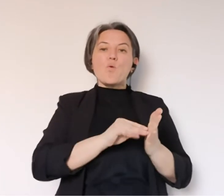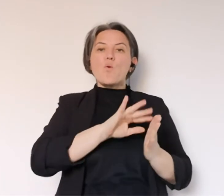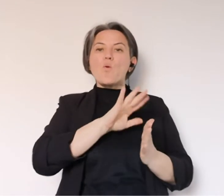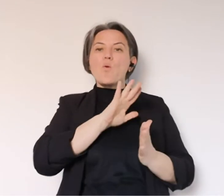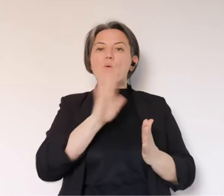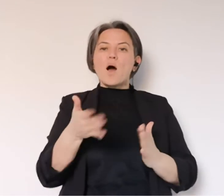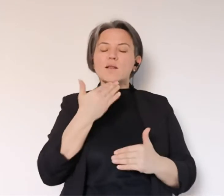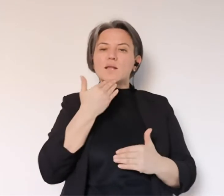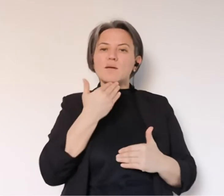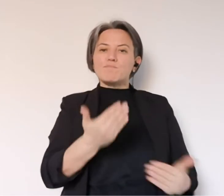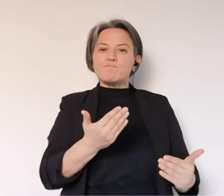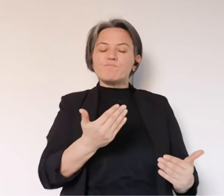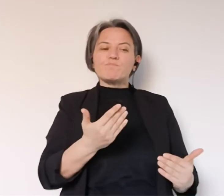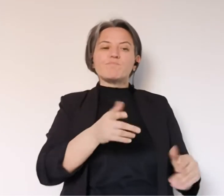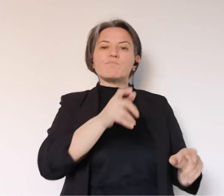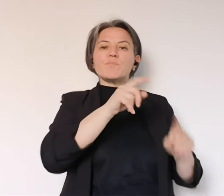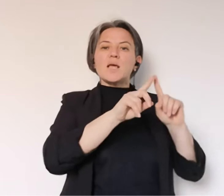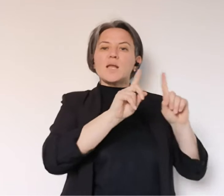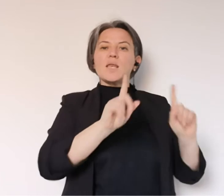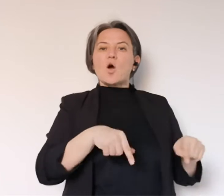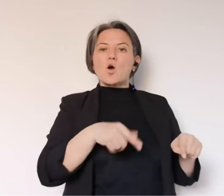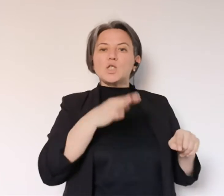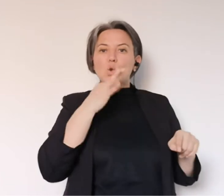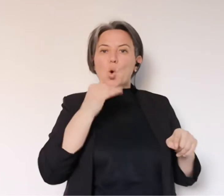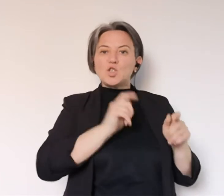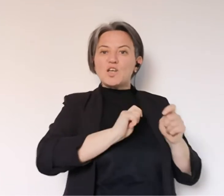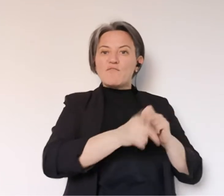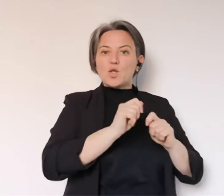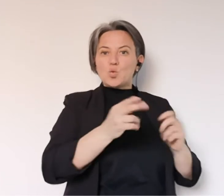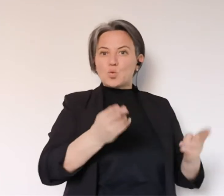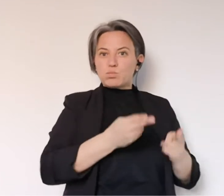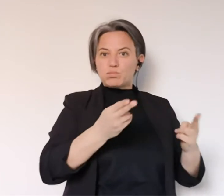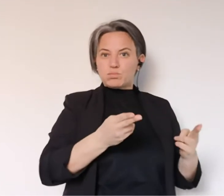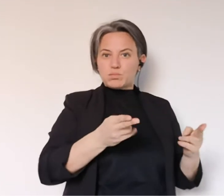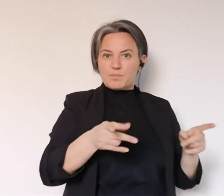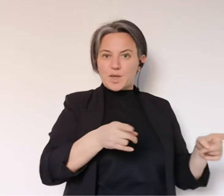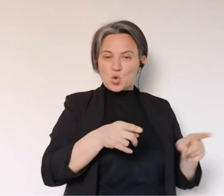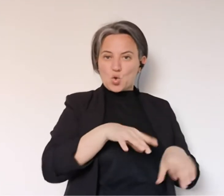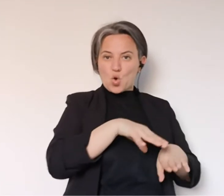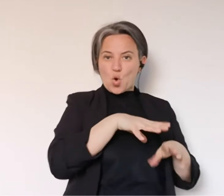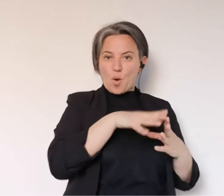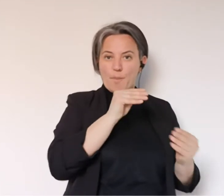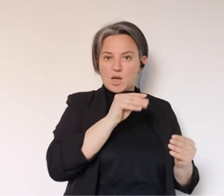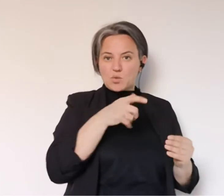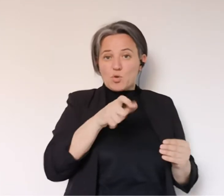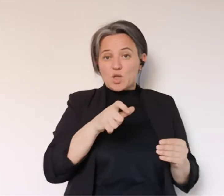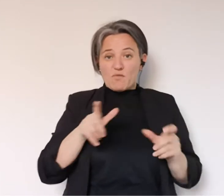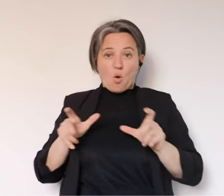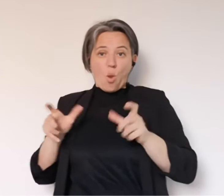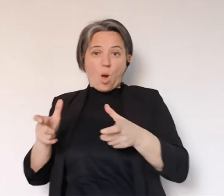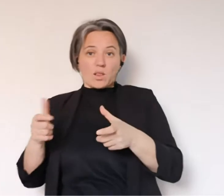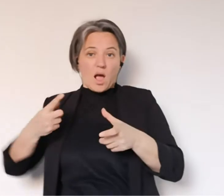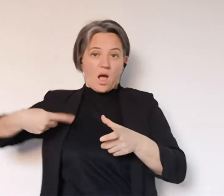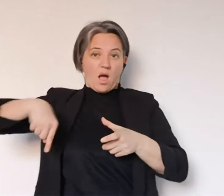pagina, hanno donato i prodotti dolciari purtroppo non utilizzati nel periodo di Pasqua per ovvi motivi rimasti